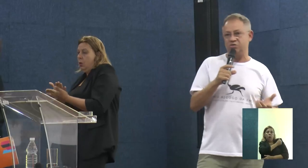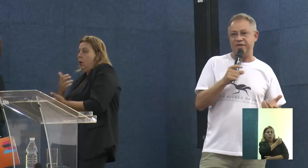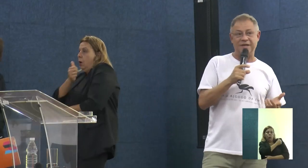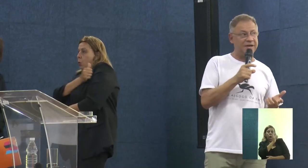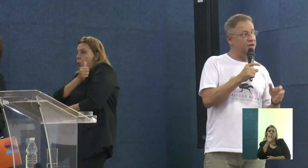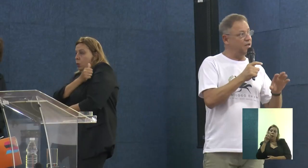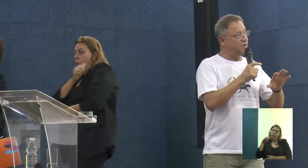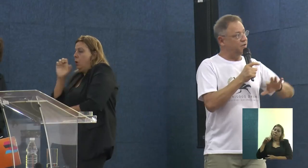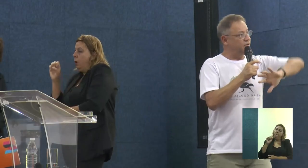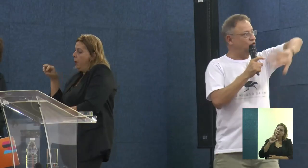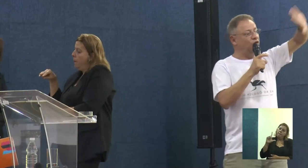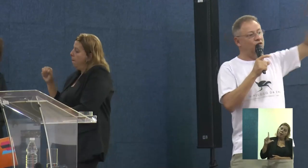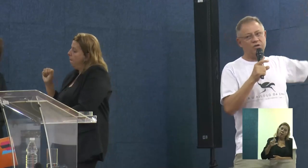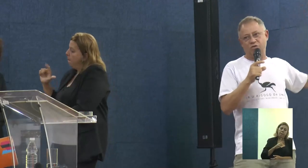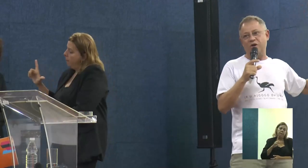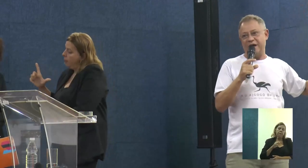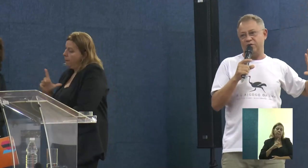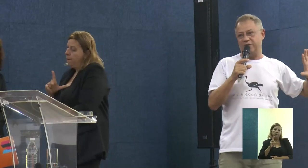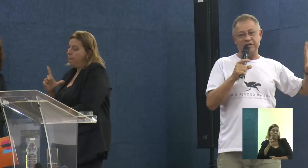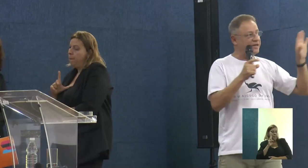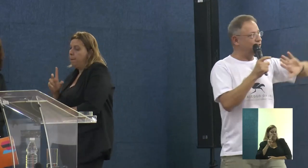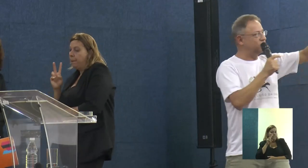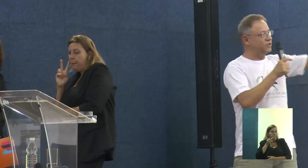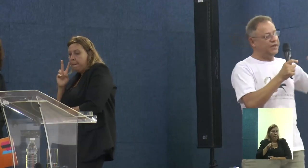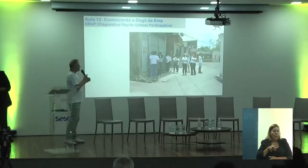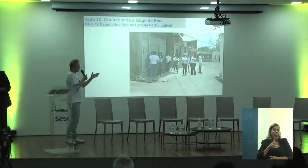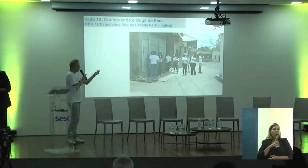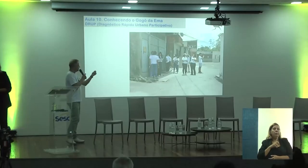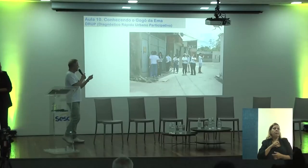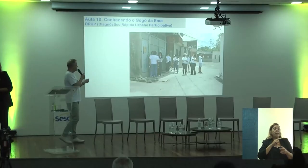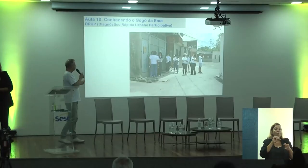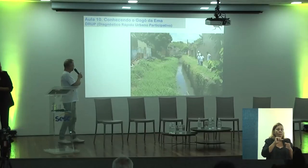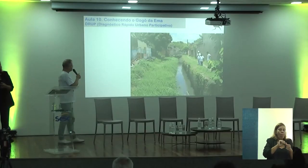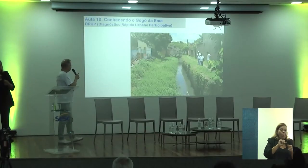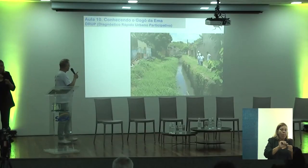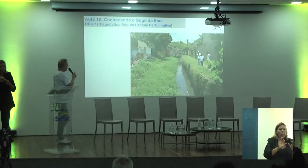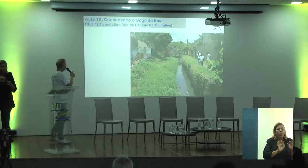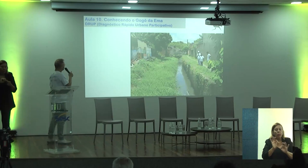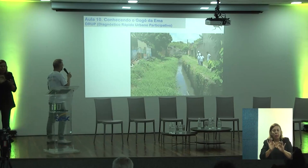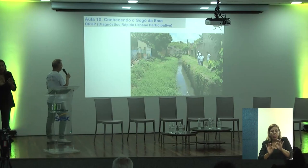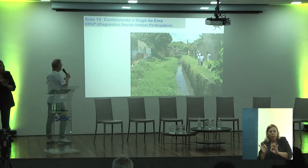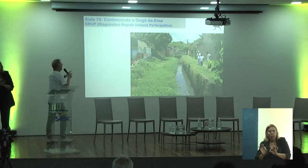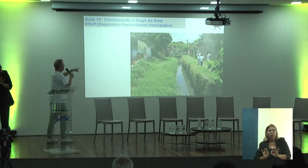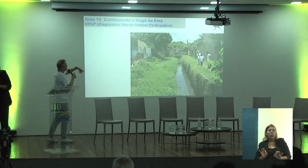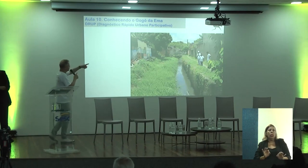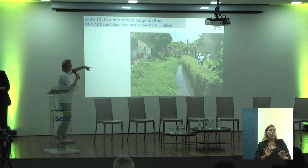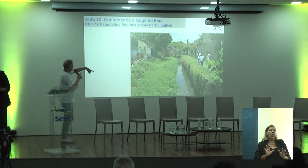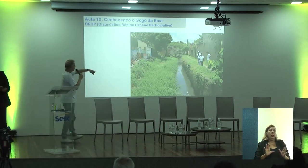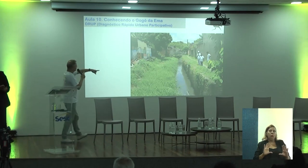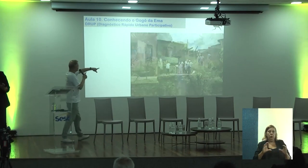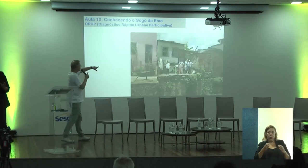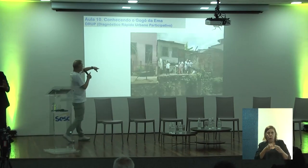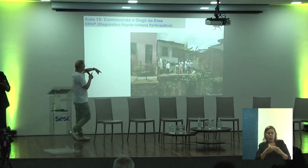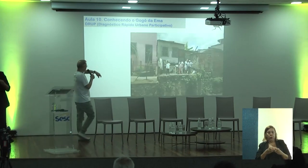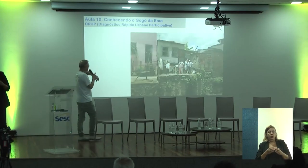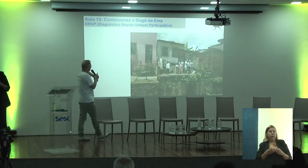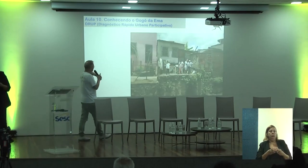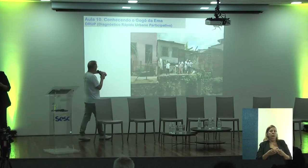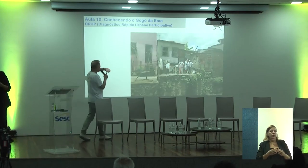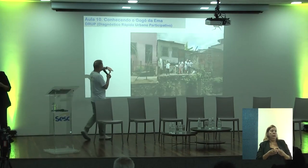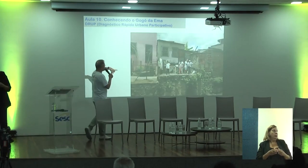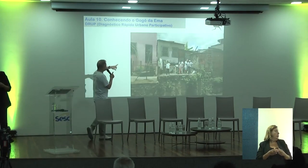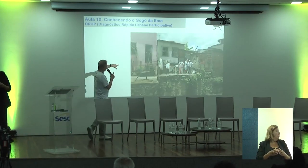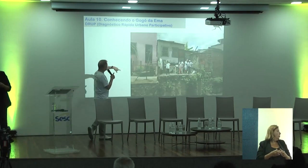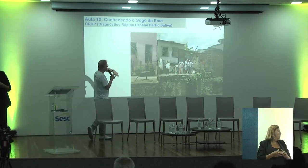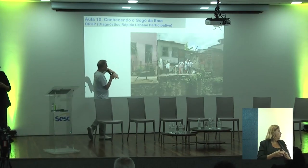que chama Emao Cachoeira lá, colocaram, e eles foram fazendo, foram colocando, isso faz parte da vistoria,